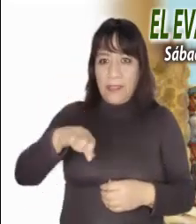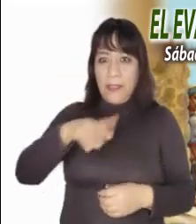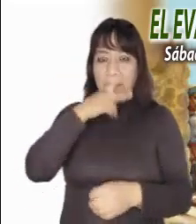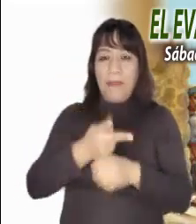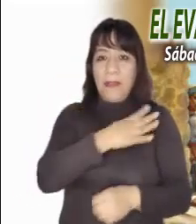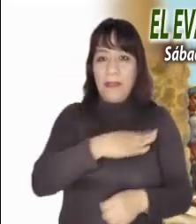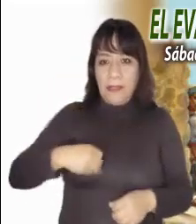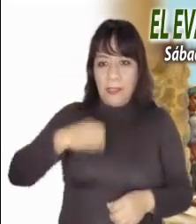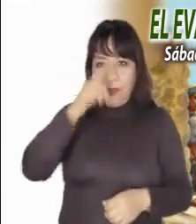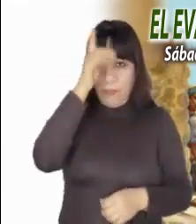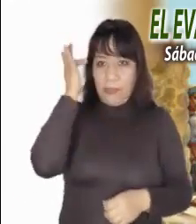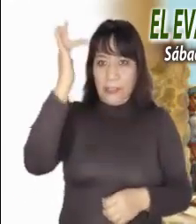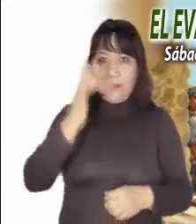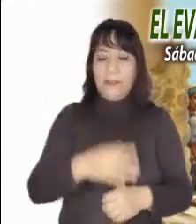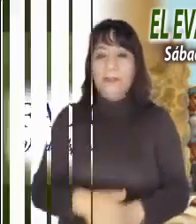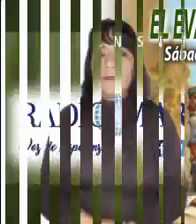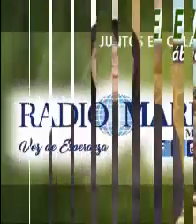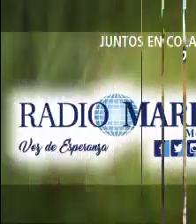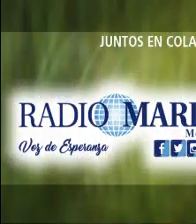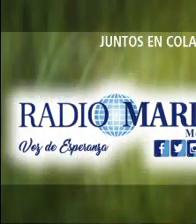Hijo y del Espíritu Santo.